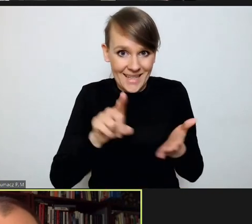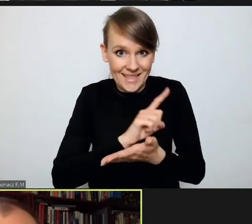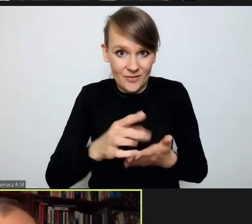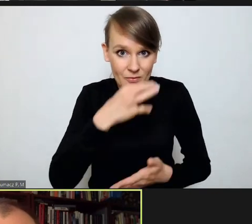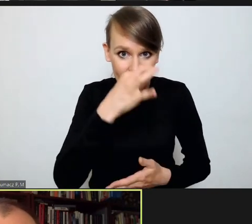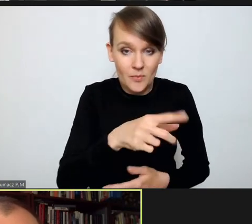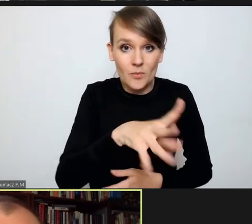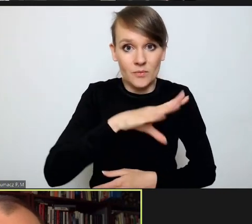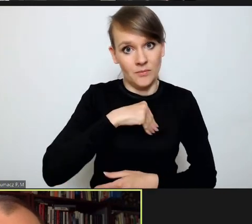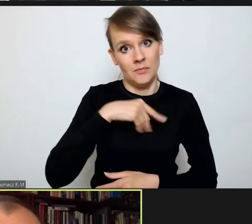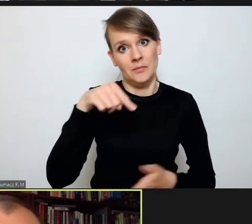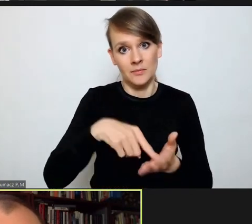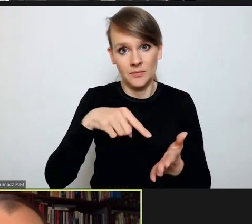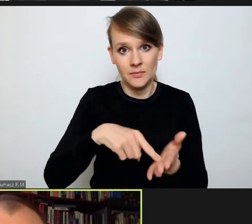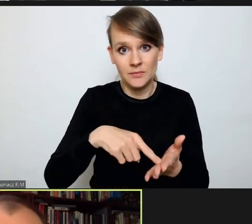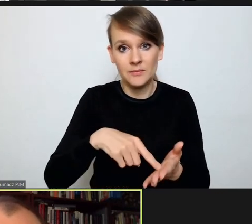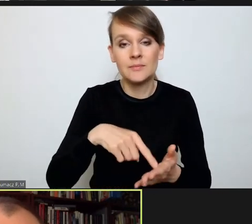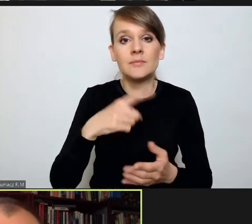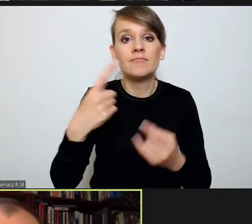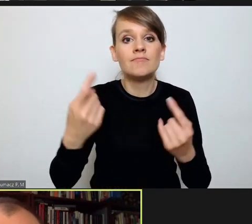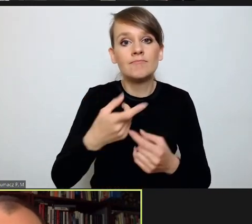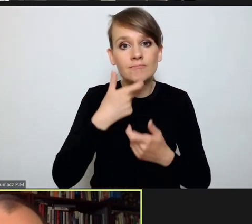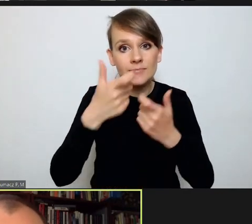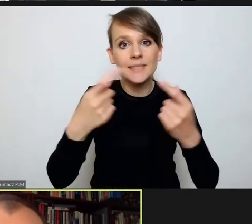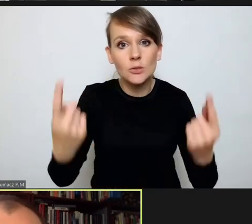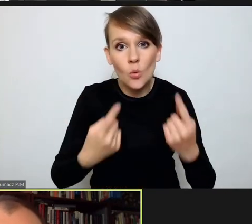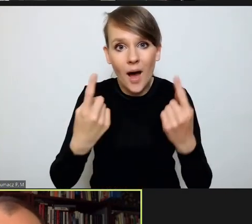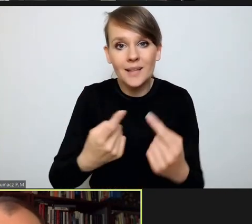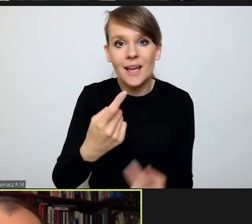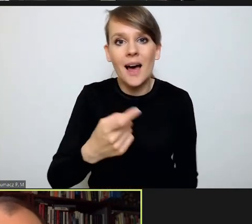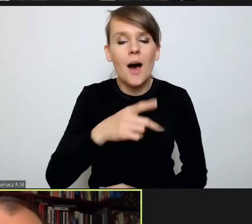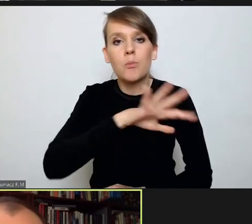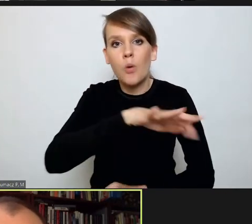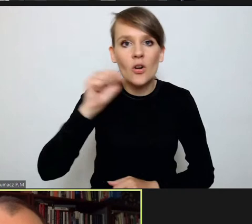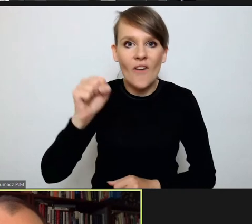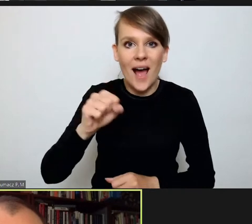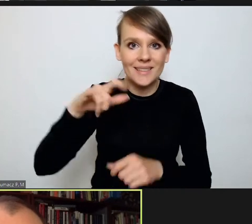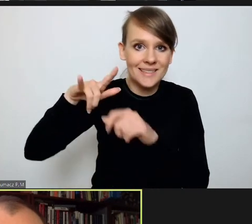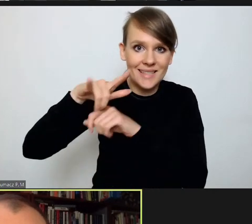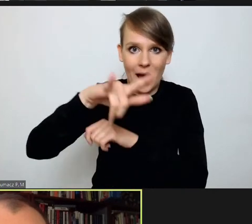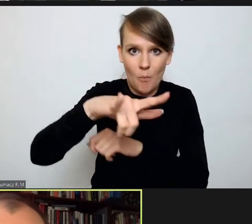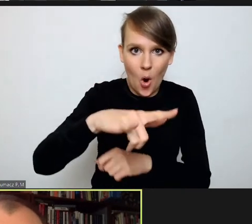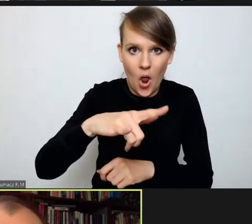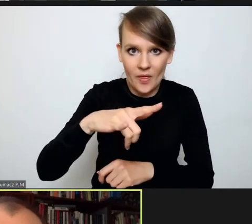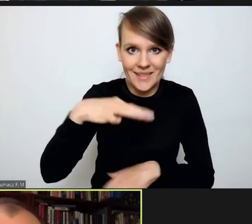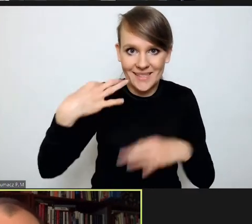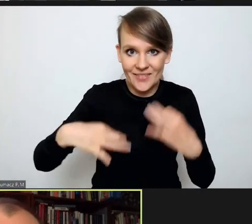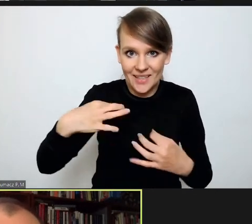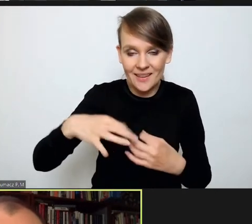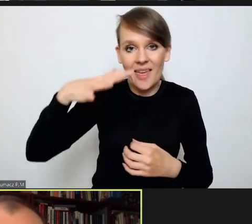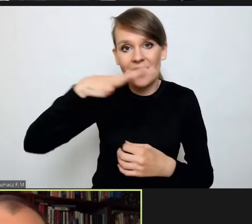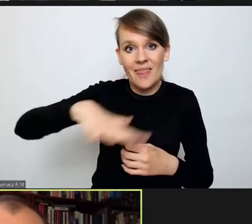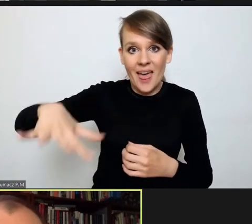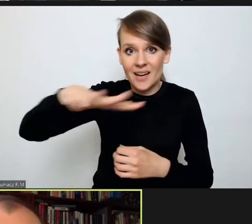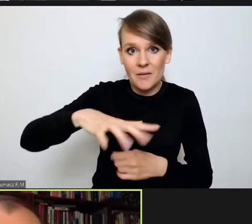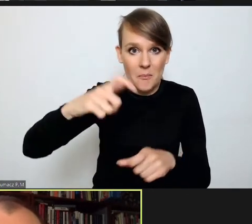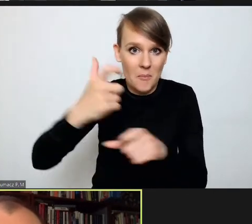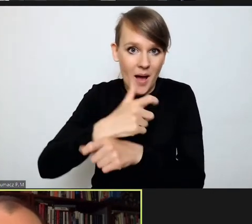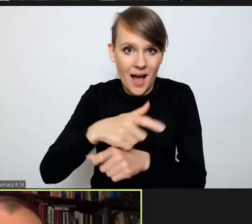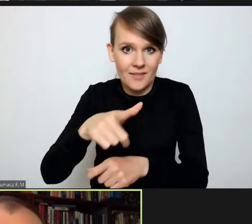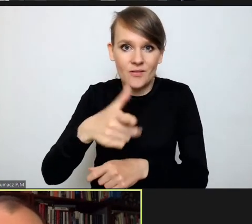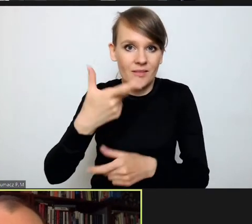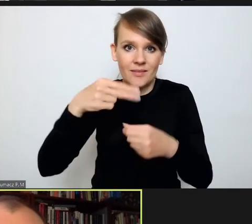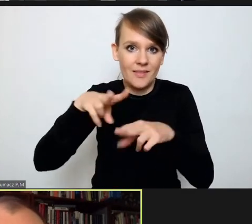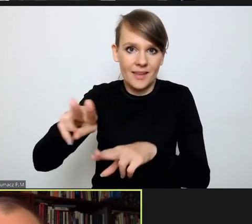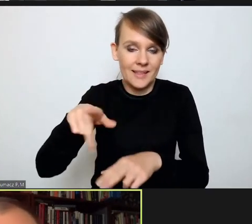skierować sytuację porwania samolotu cywilnego nad terytorium państwa, które nie jest stroną